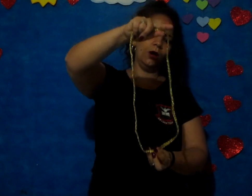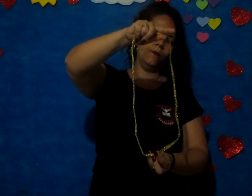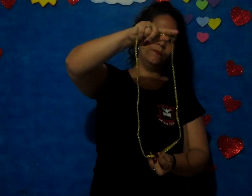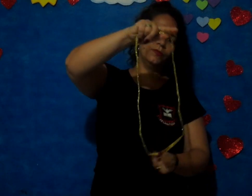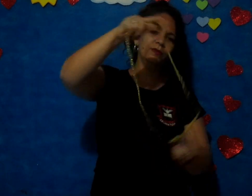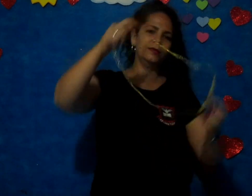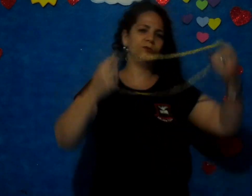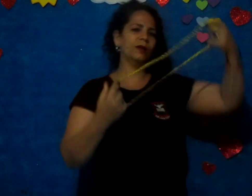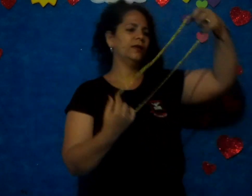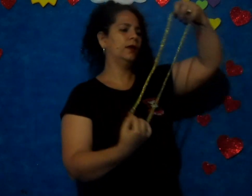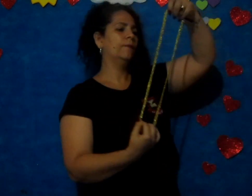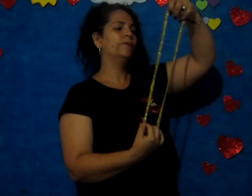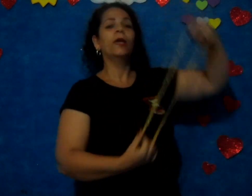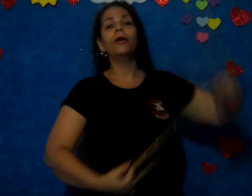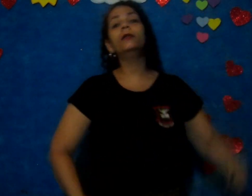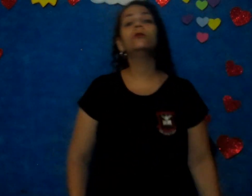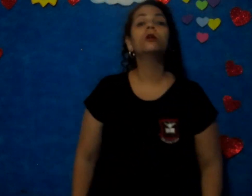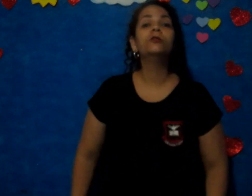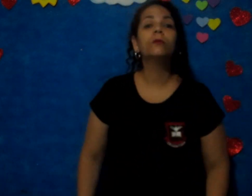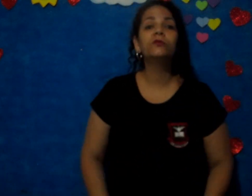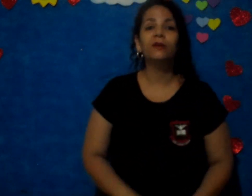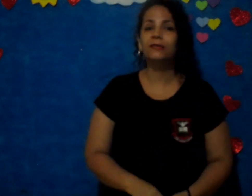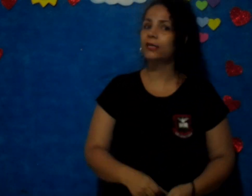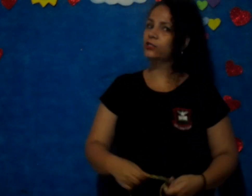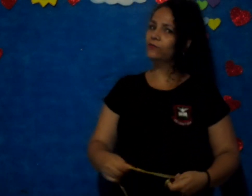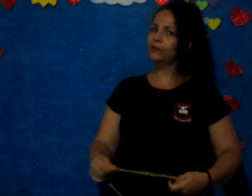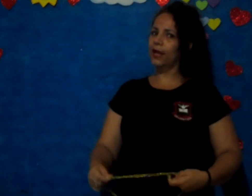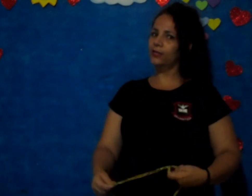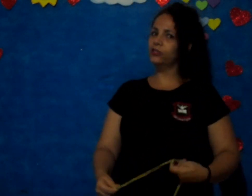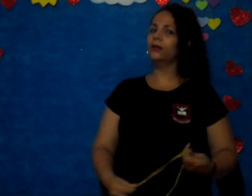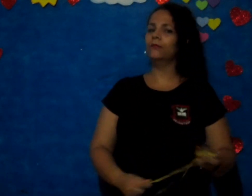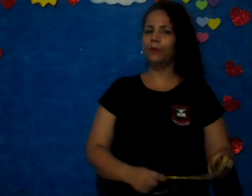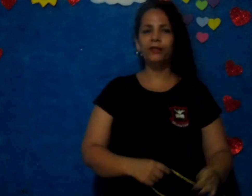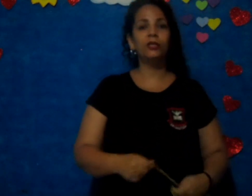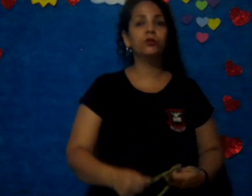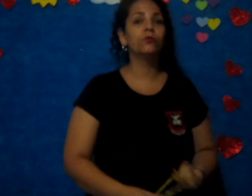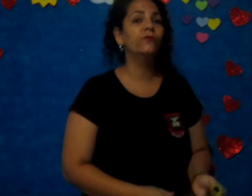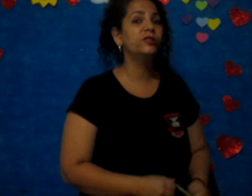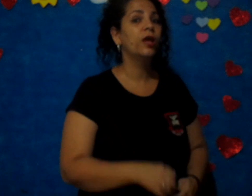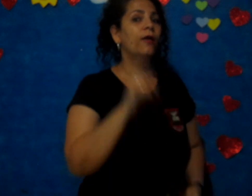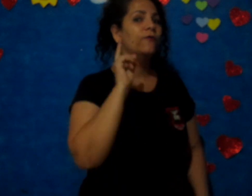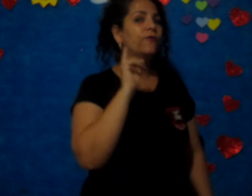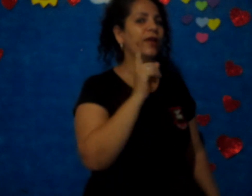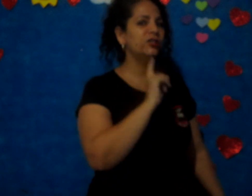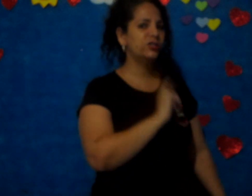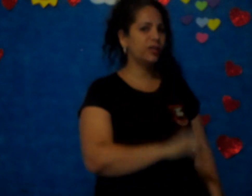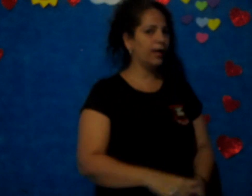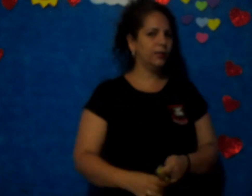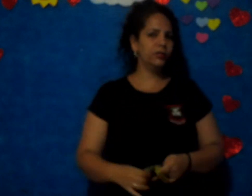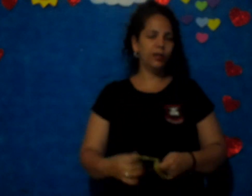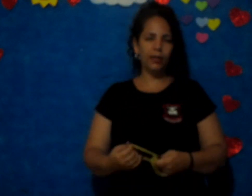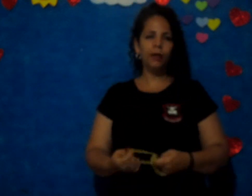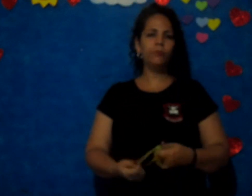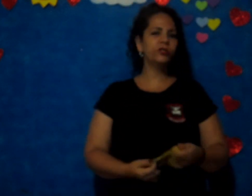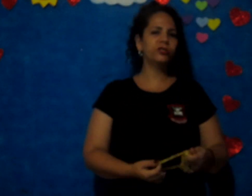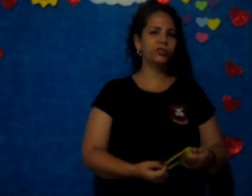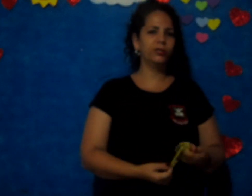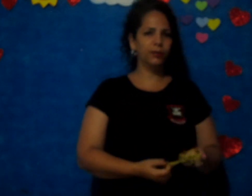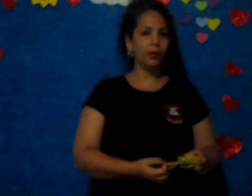Isso aí! Então nós vamos fazer a atividade também das curvas fechadas lá na costila, tá